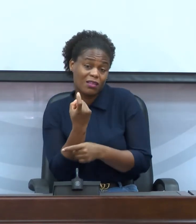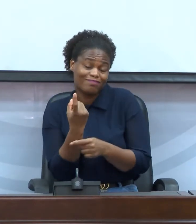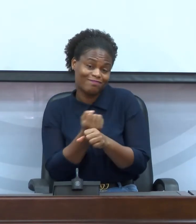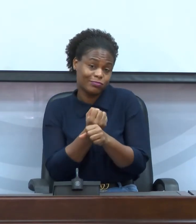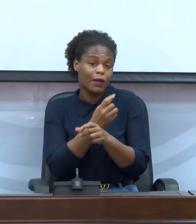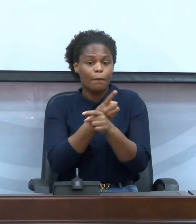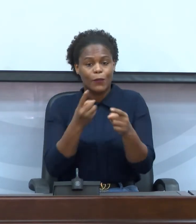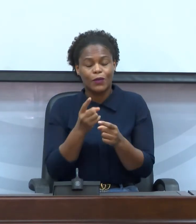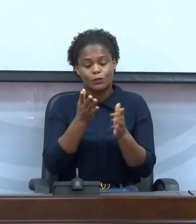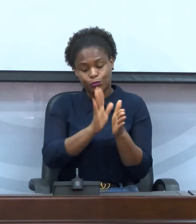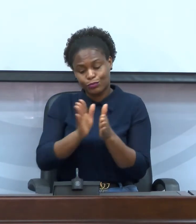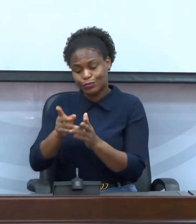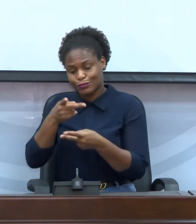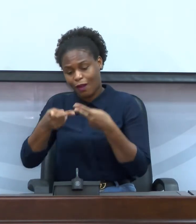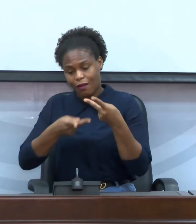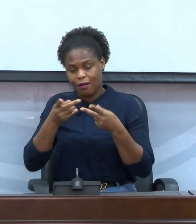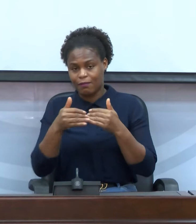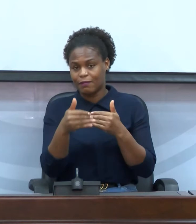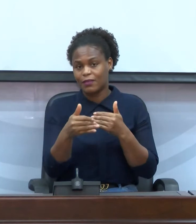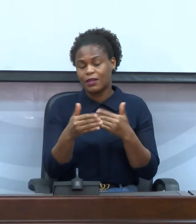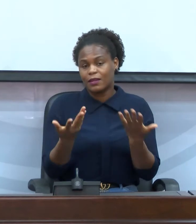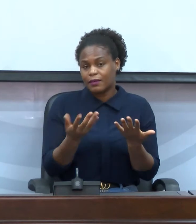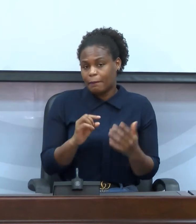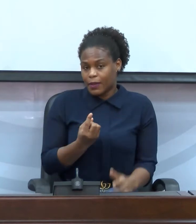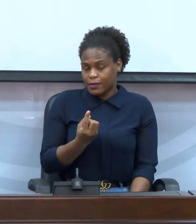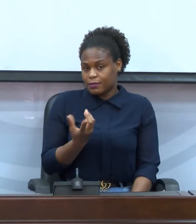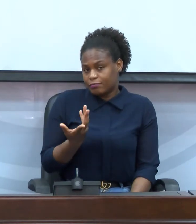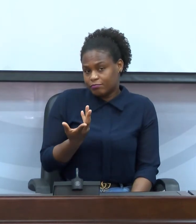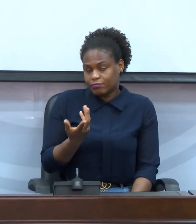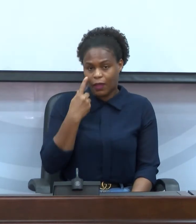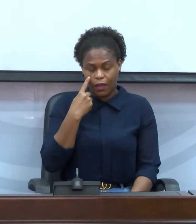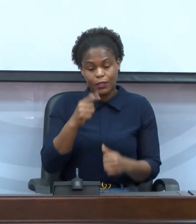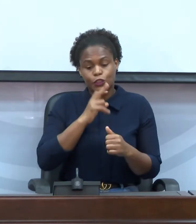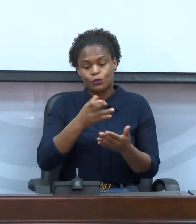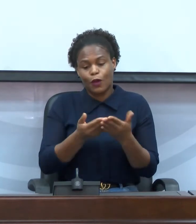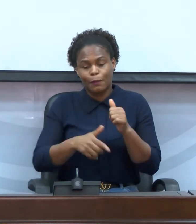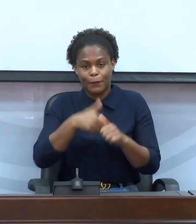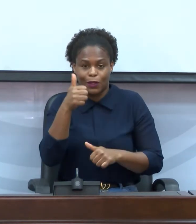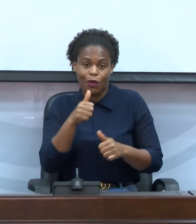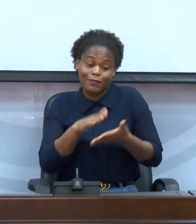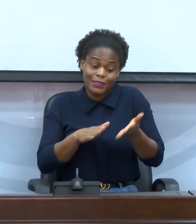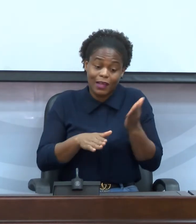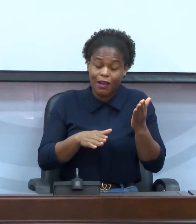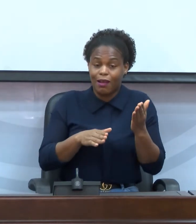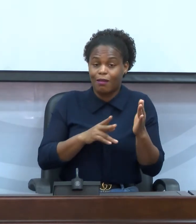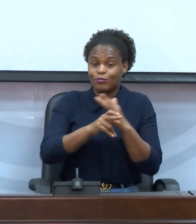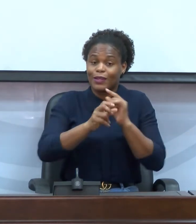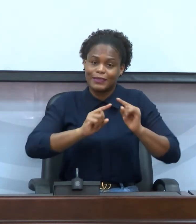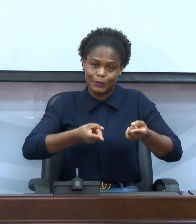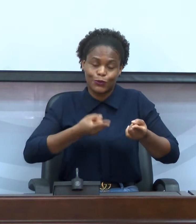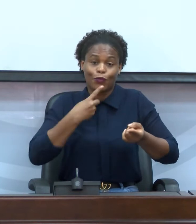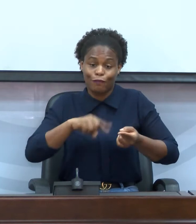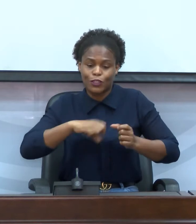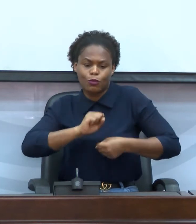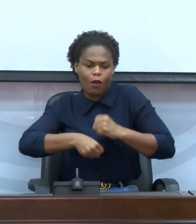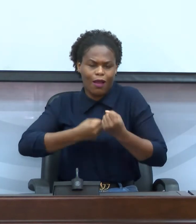processo está a ser analisado e está a tentar dar as melhores respostas, para rapidamente tomar o ritmo